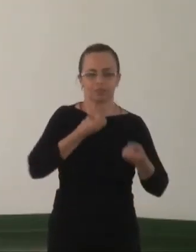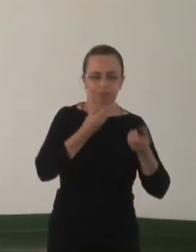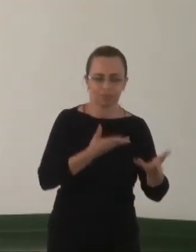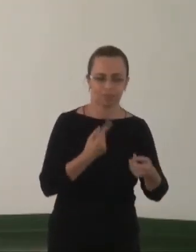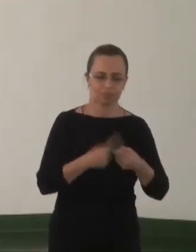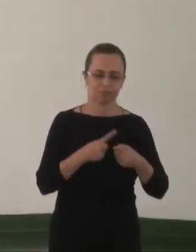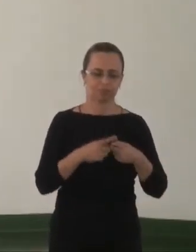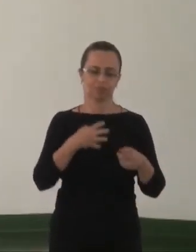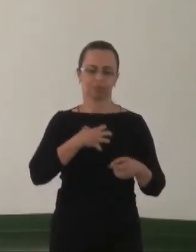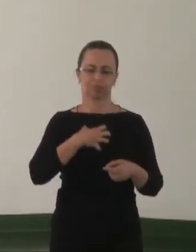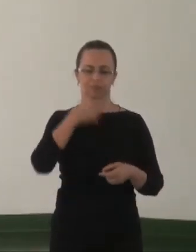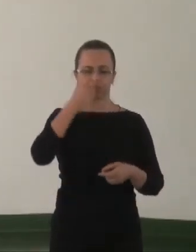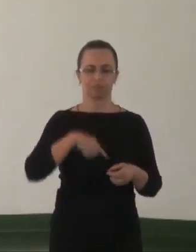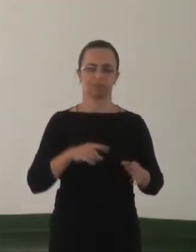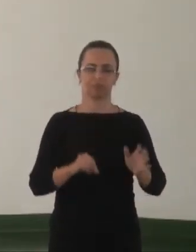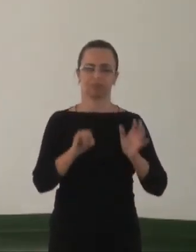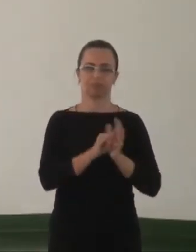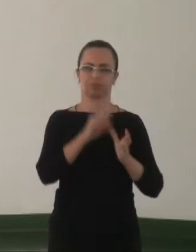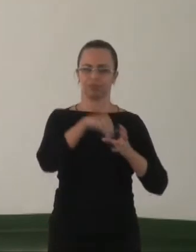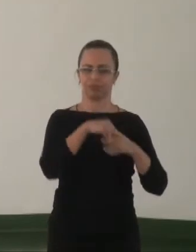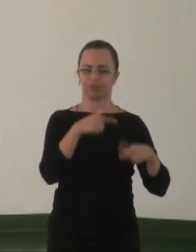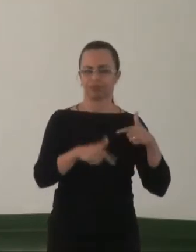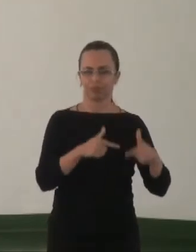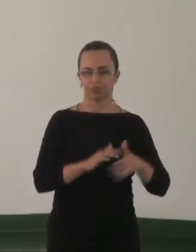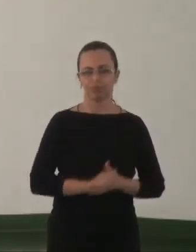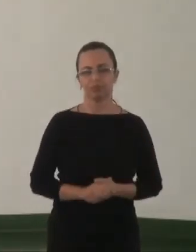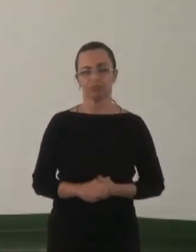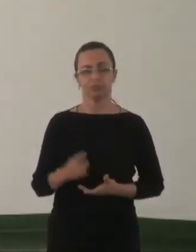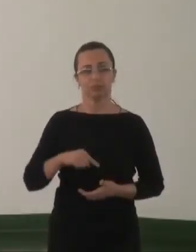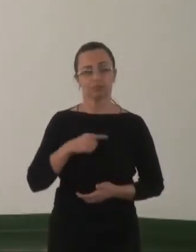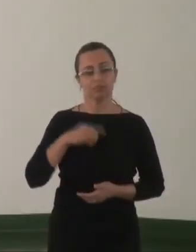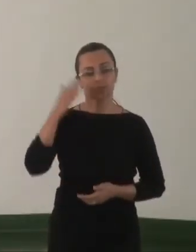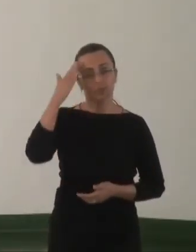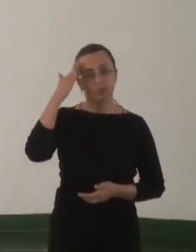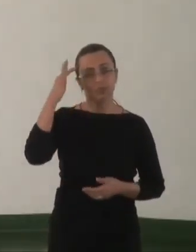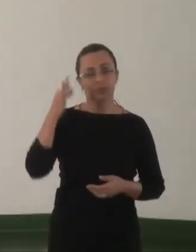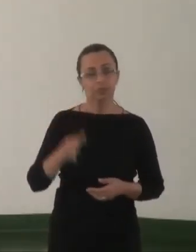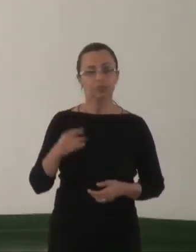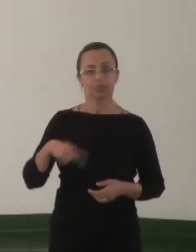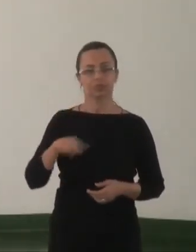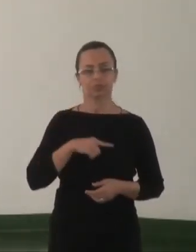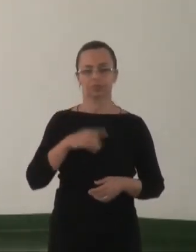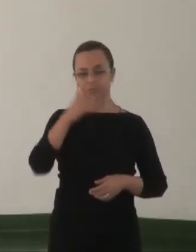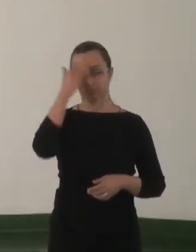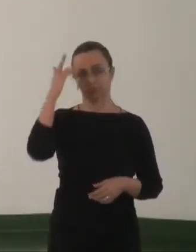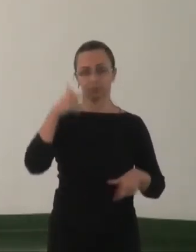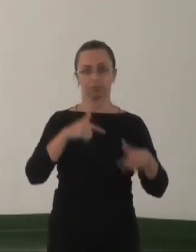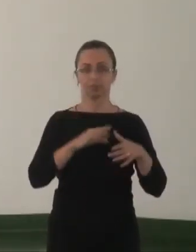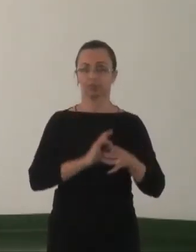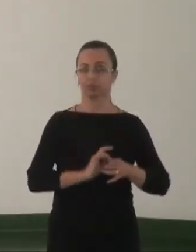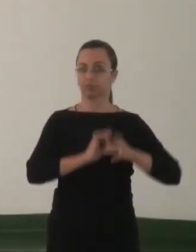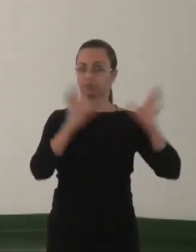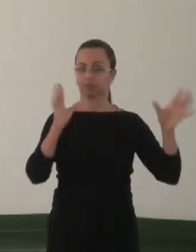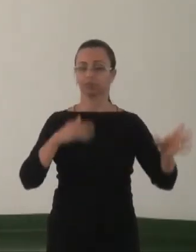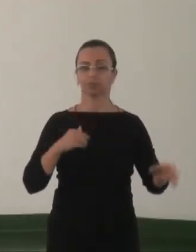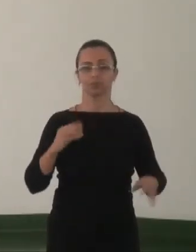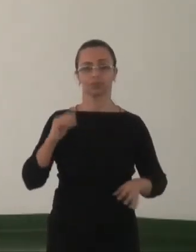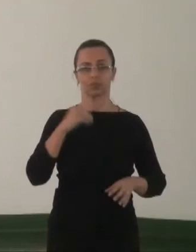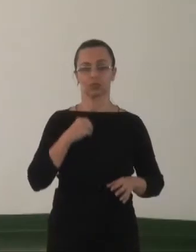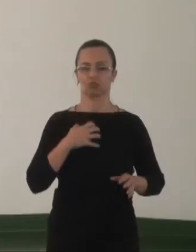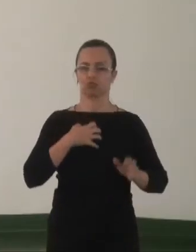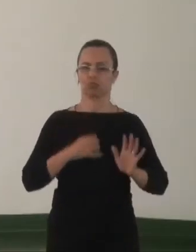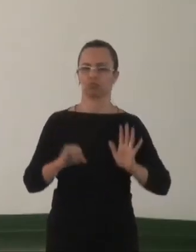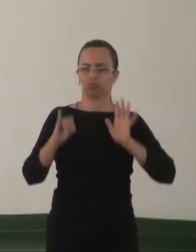da sua orientação sexual dentro do seu local de trabalho. E nós entendemos que se as pessoas forem livres no seu local de trabalho, para falar sobre a sua